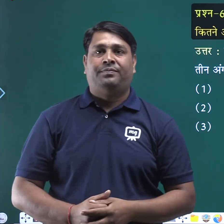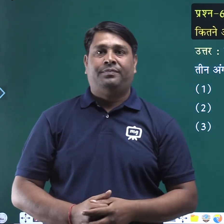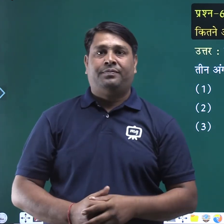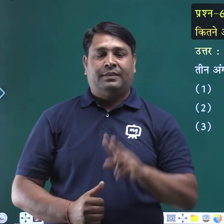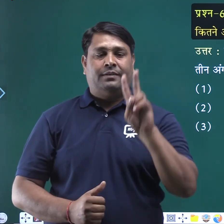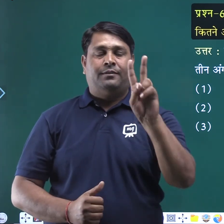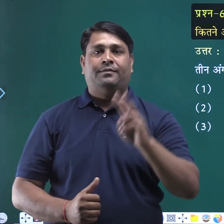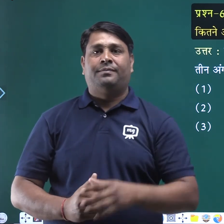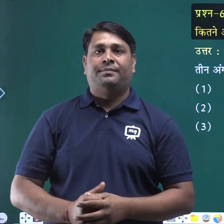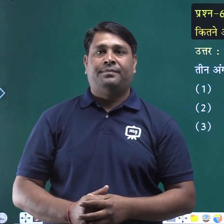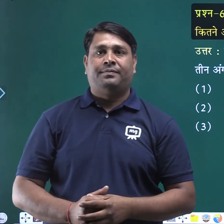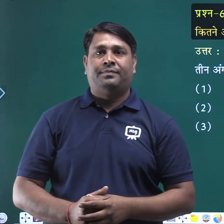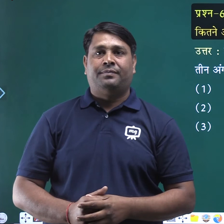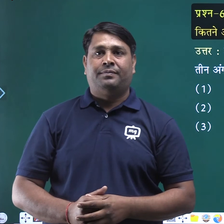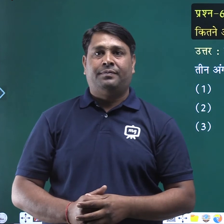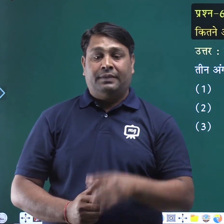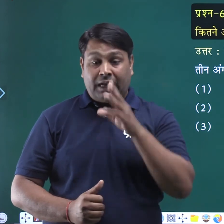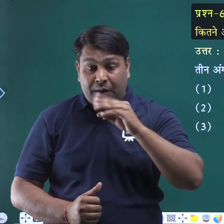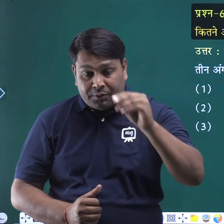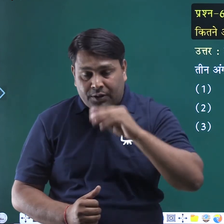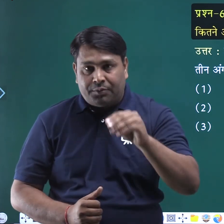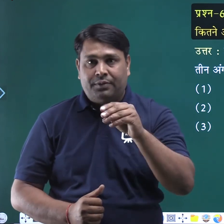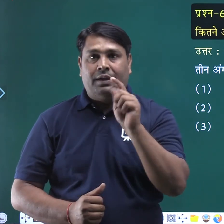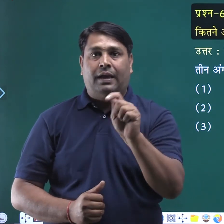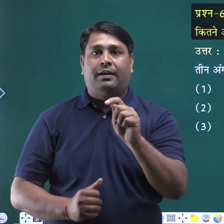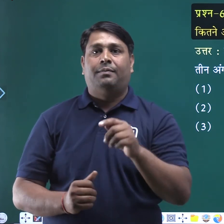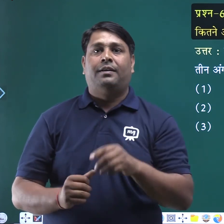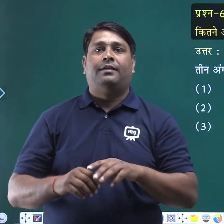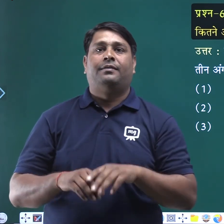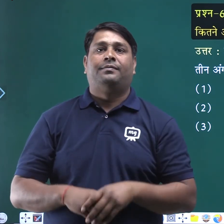दो कार्यपाली का